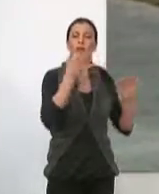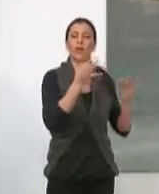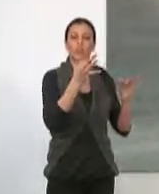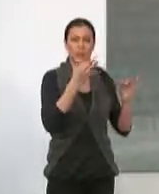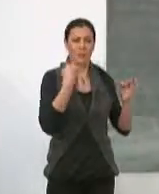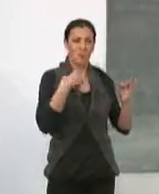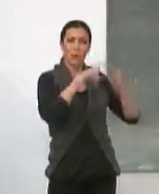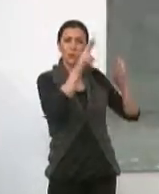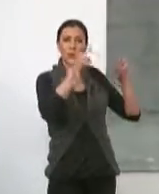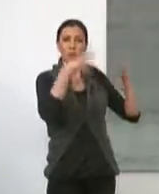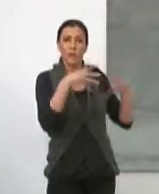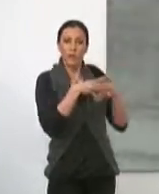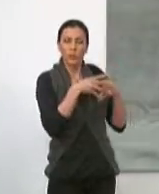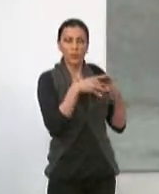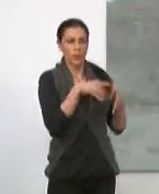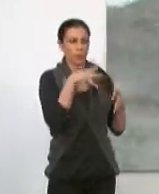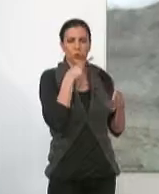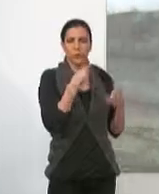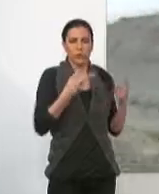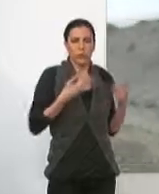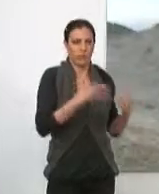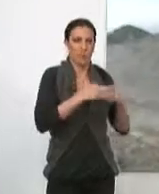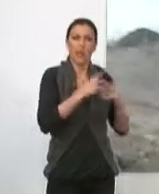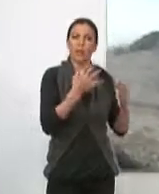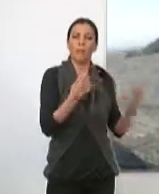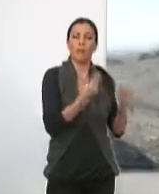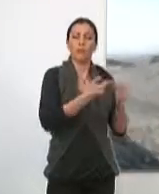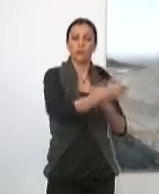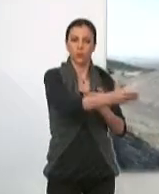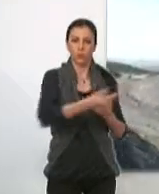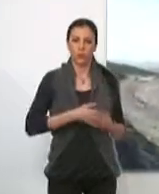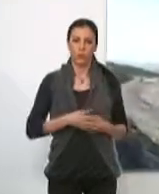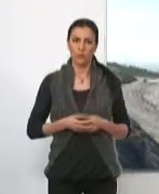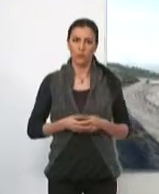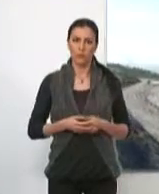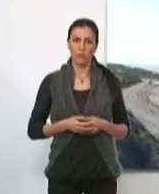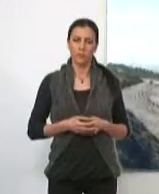en las infraestructuras que merma de alguna manera el futuro.